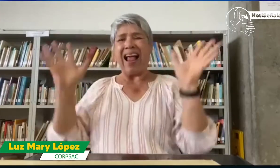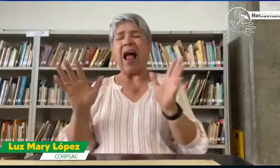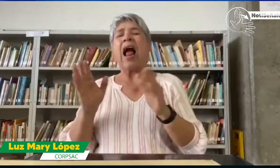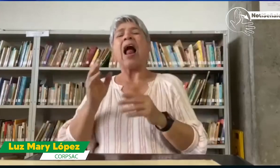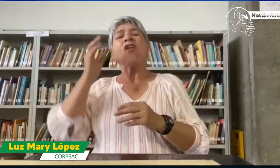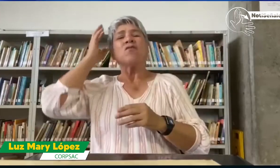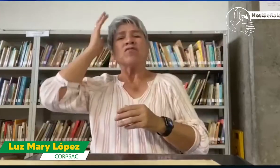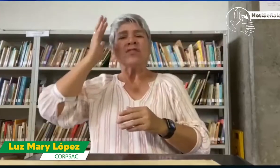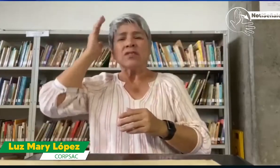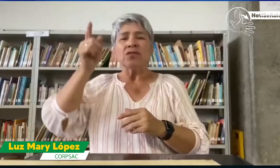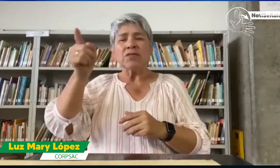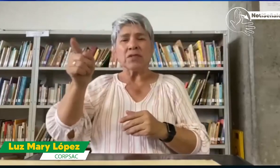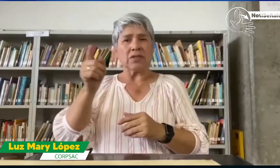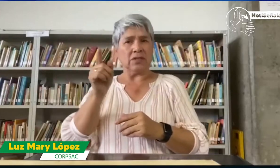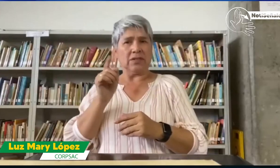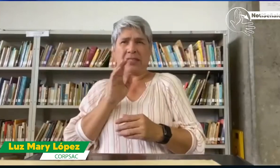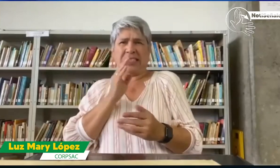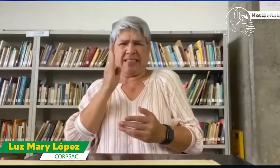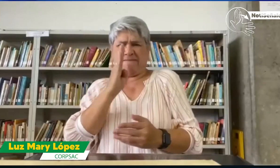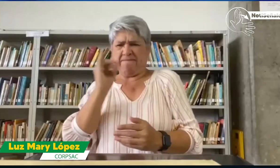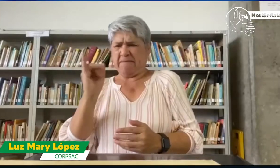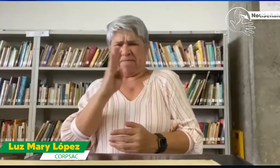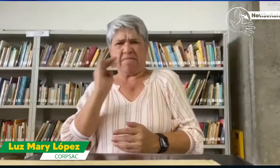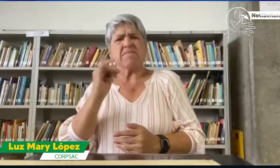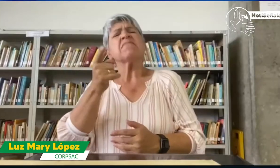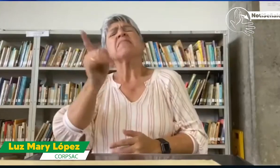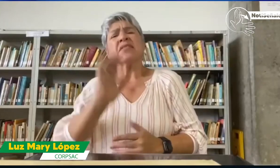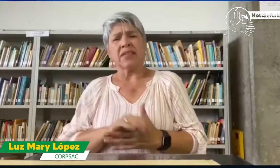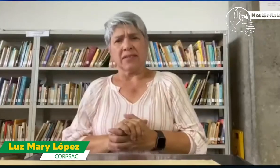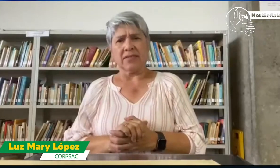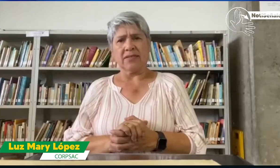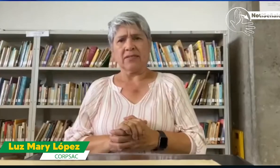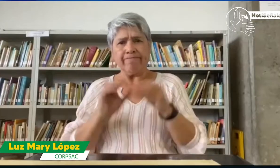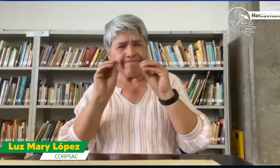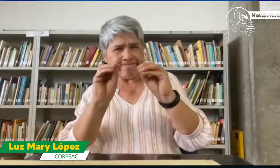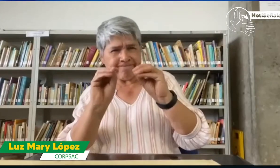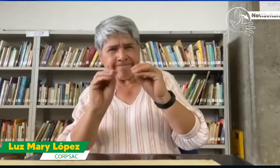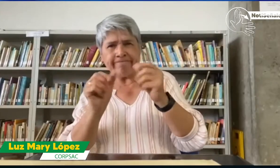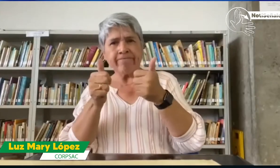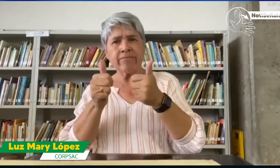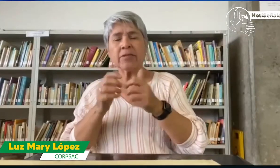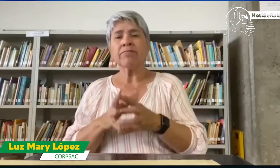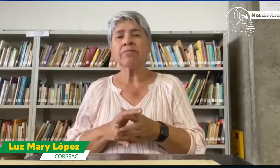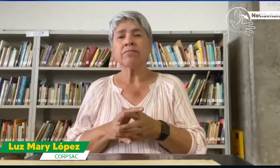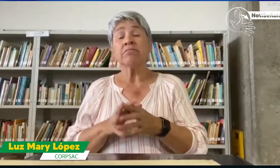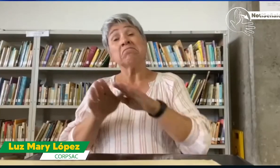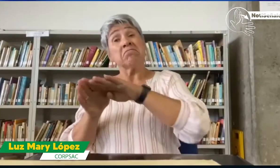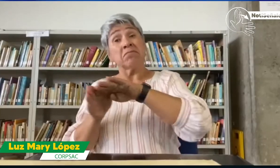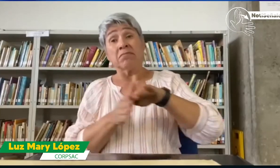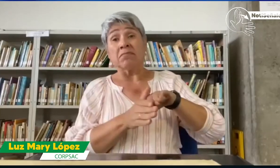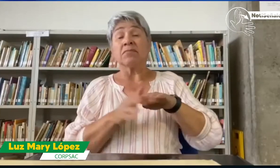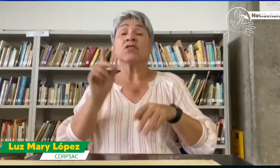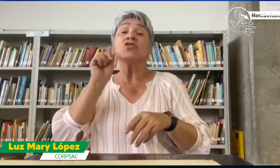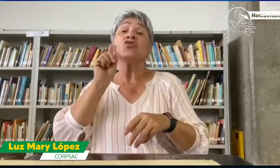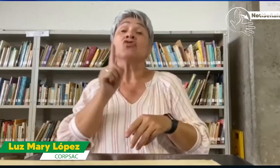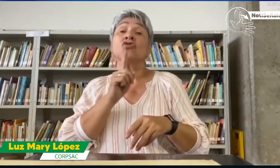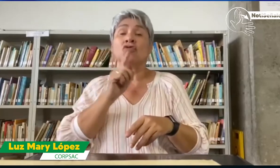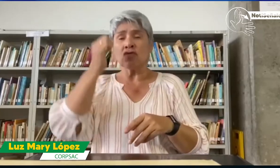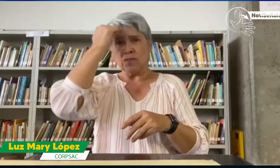importante dar claridades al respecto frente a esta filosofía bilingüe y bicultural, con el propósito de dar una